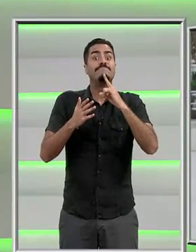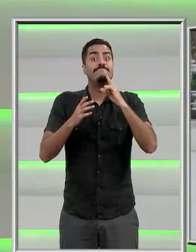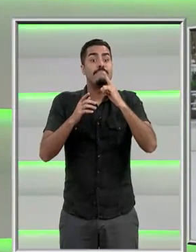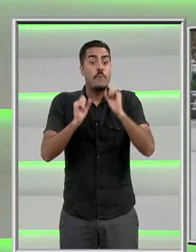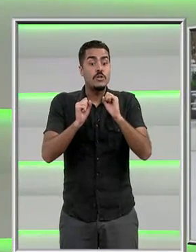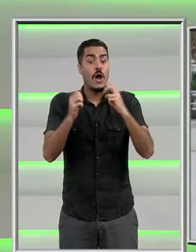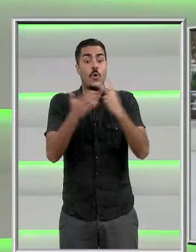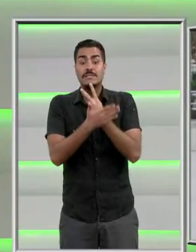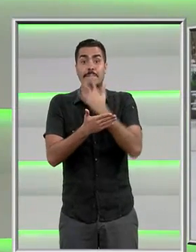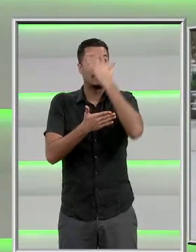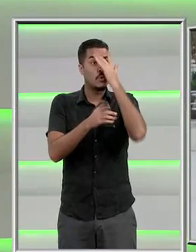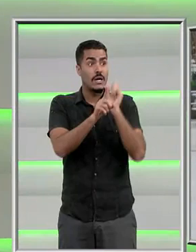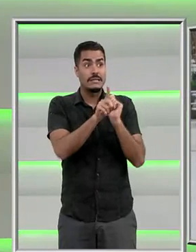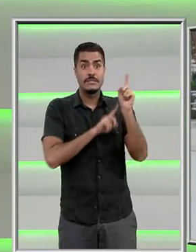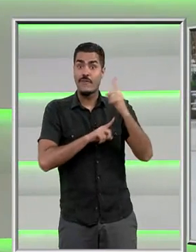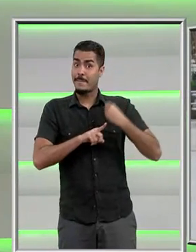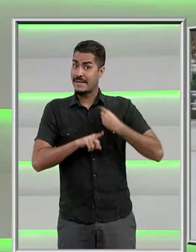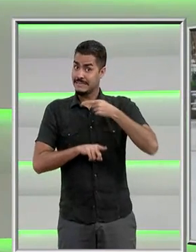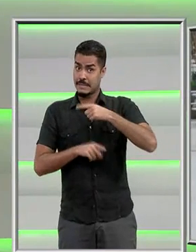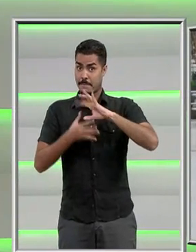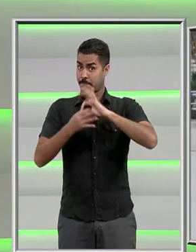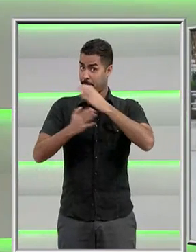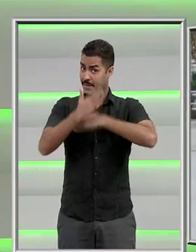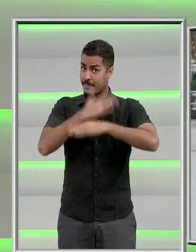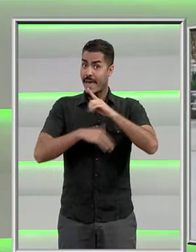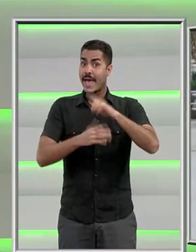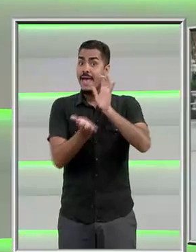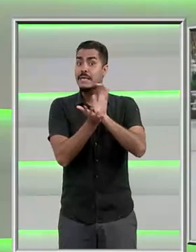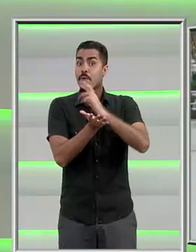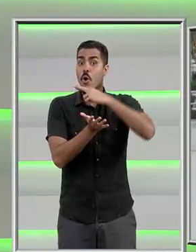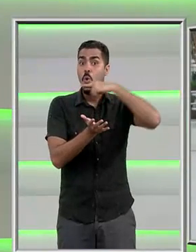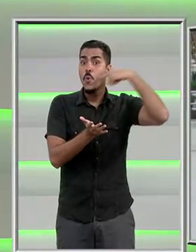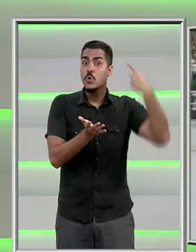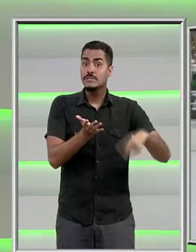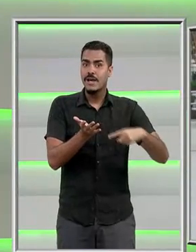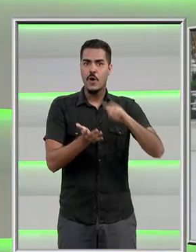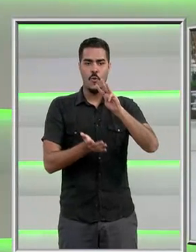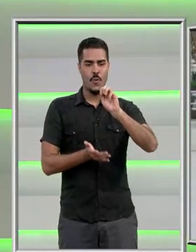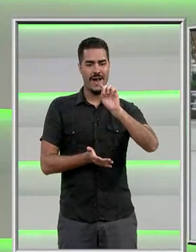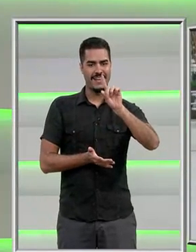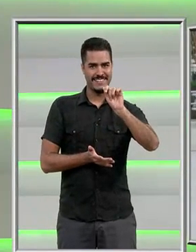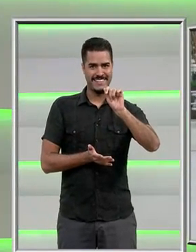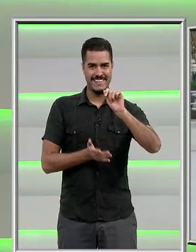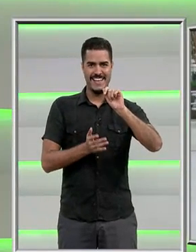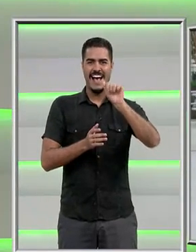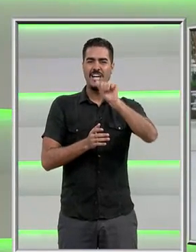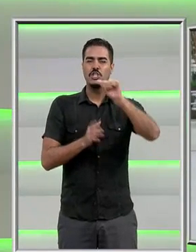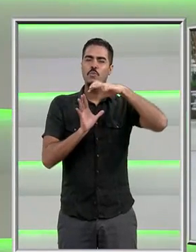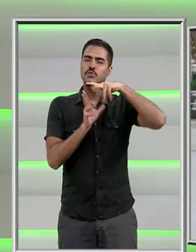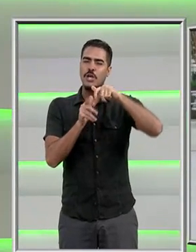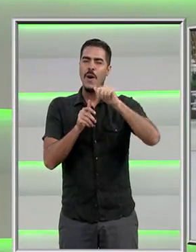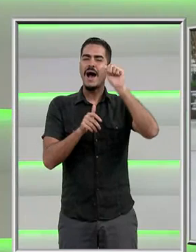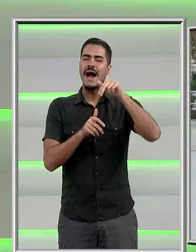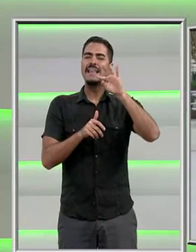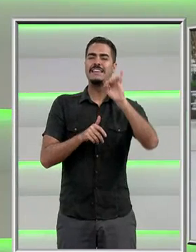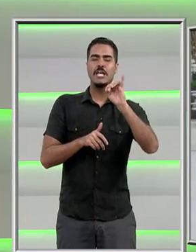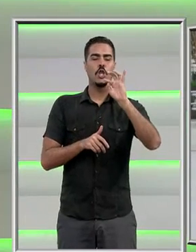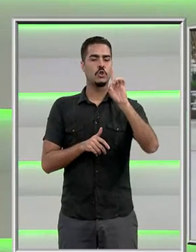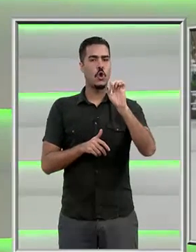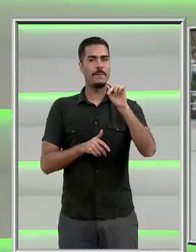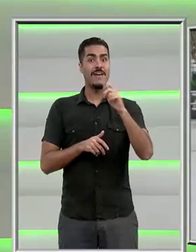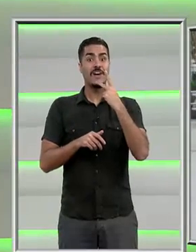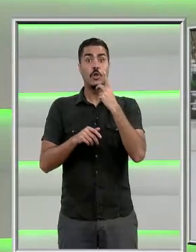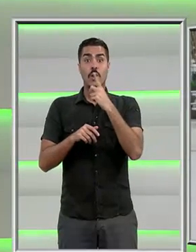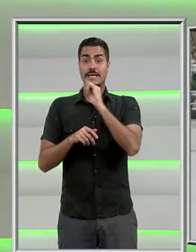é a equipe russa. A agência mundial antidoping, a UADA, recomendou ao Comitê Paralímpico Internacional, o